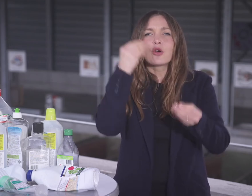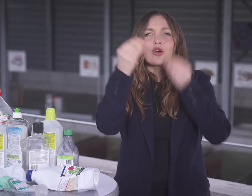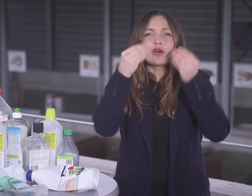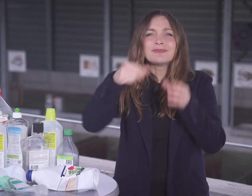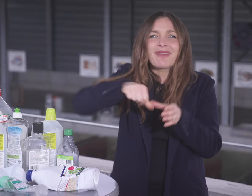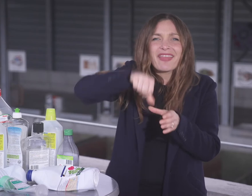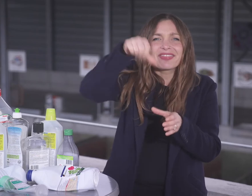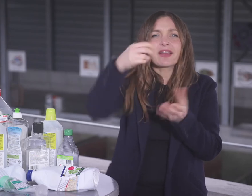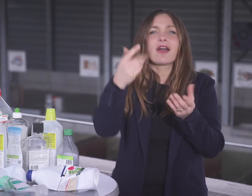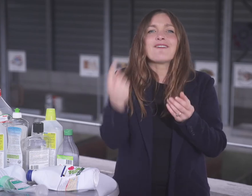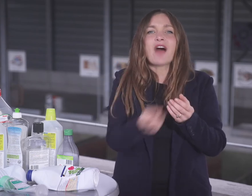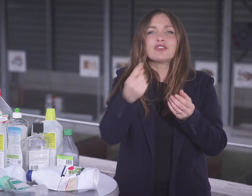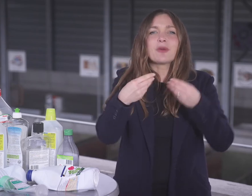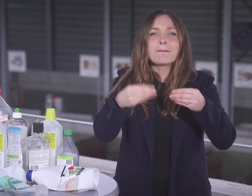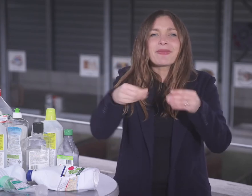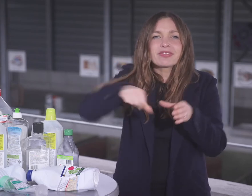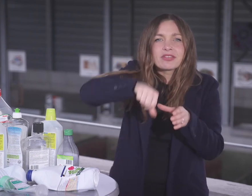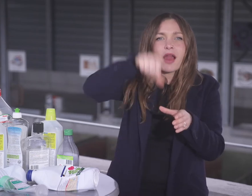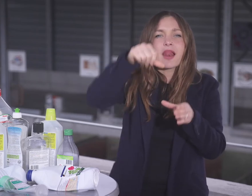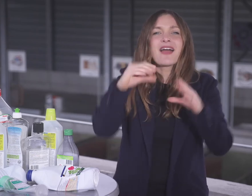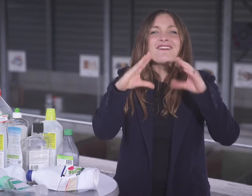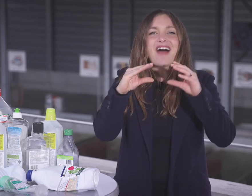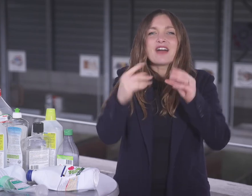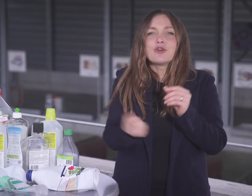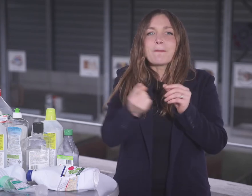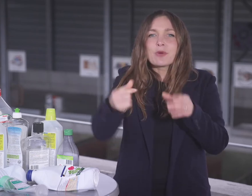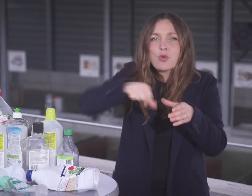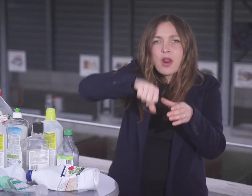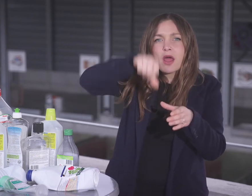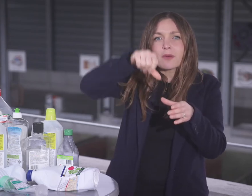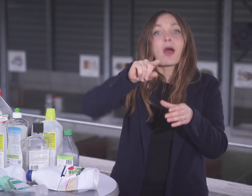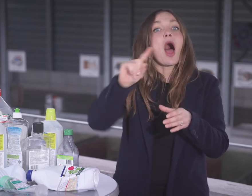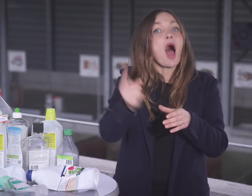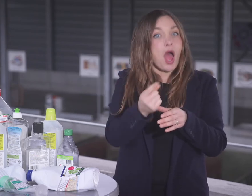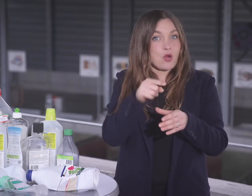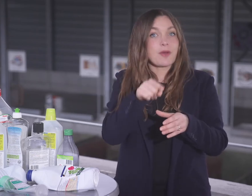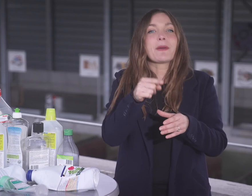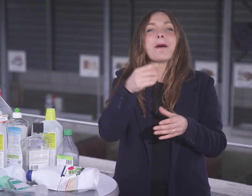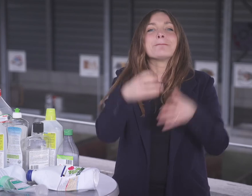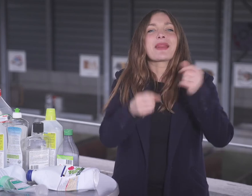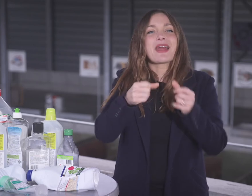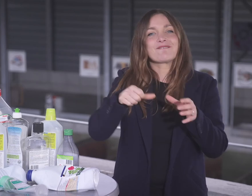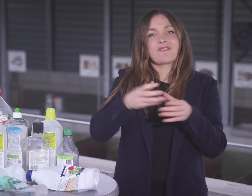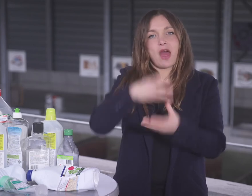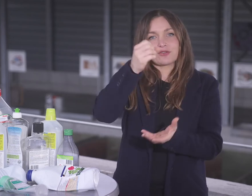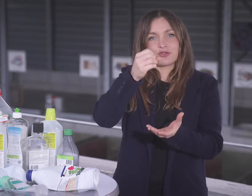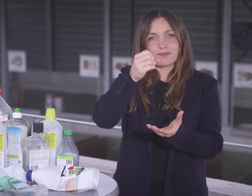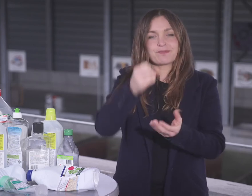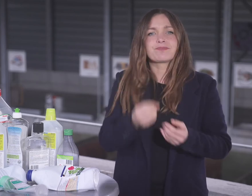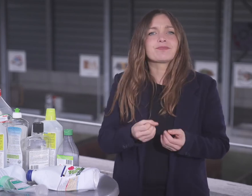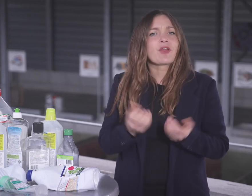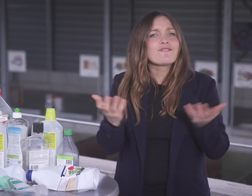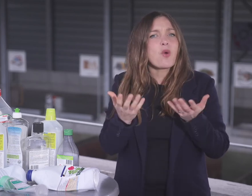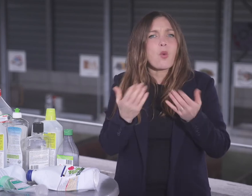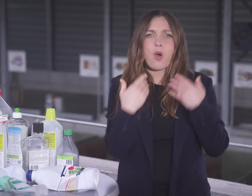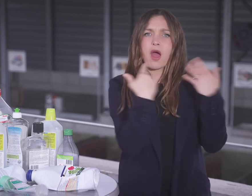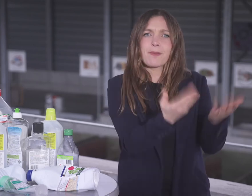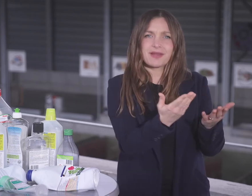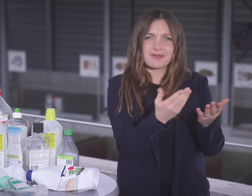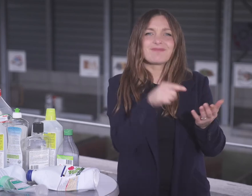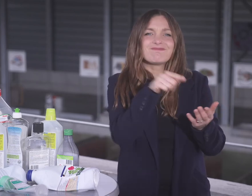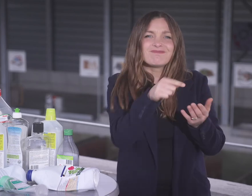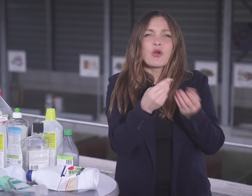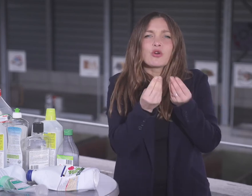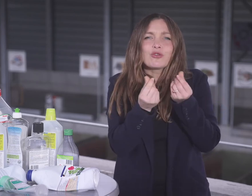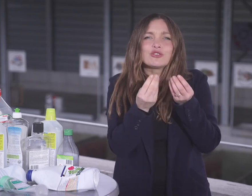gehört